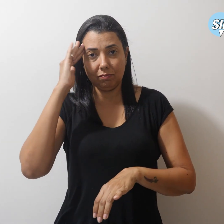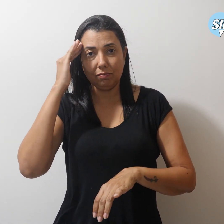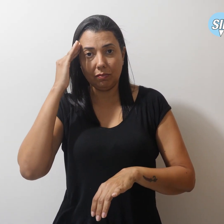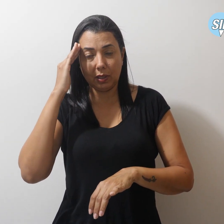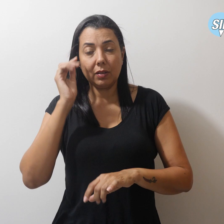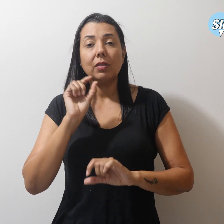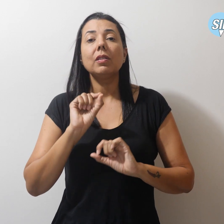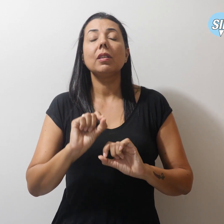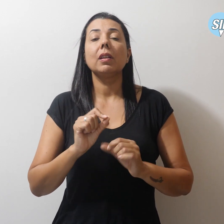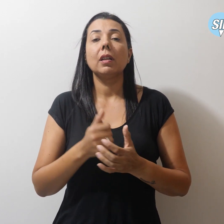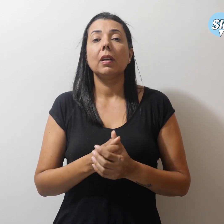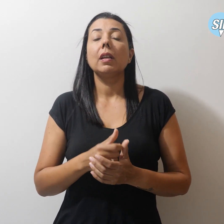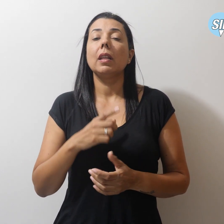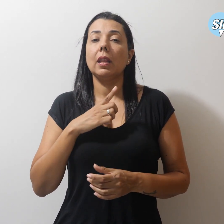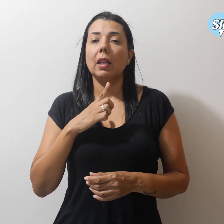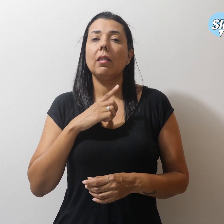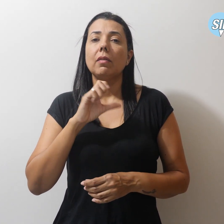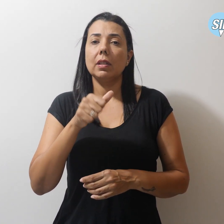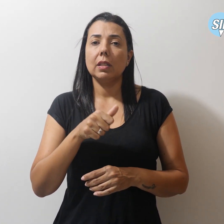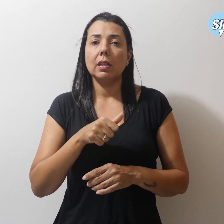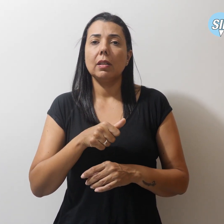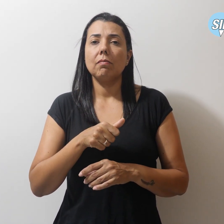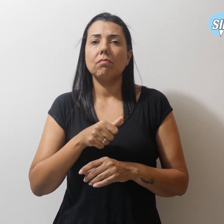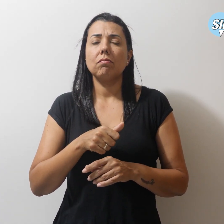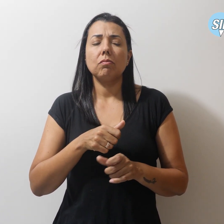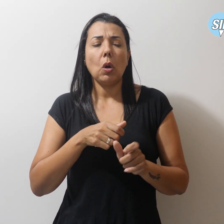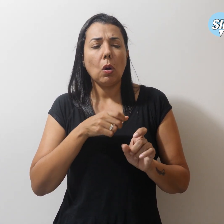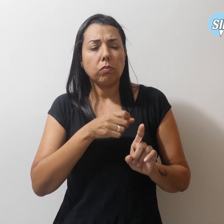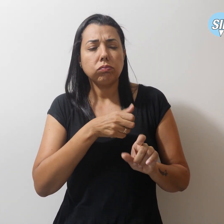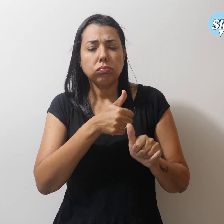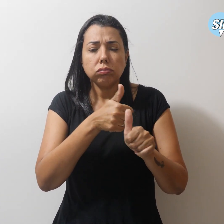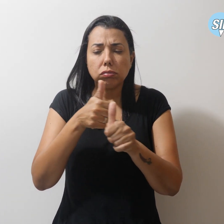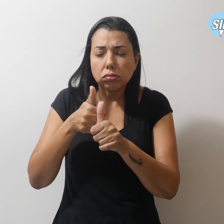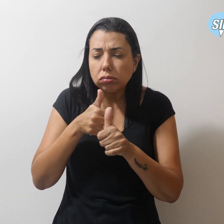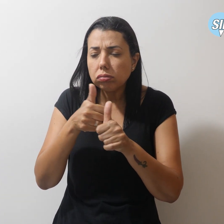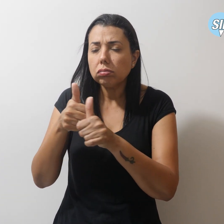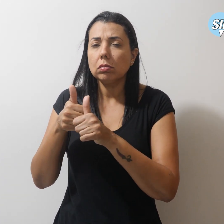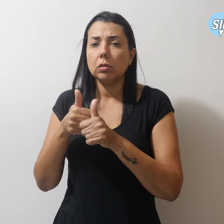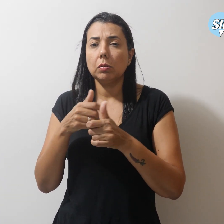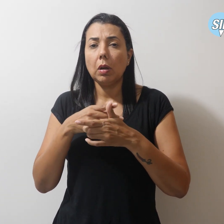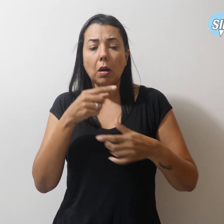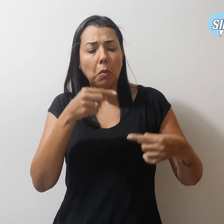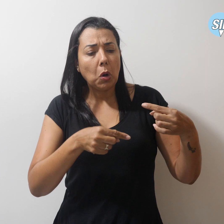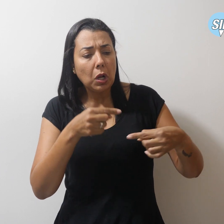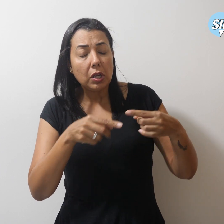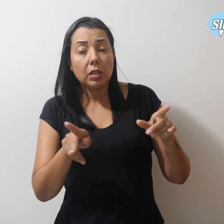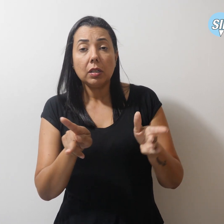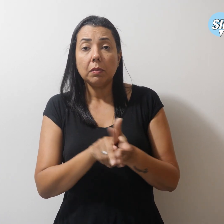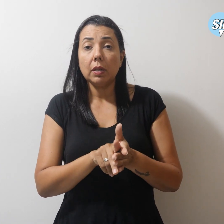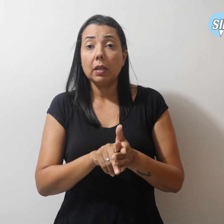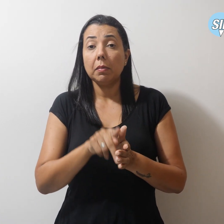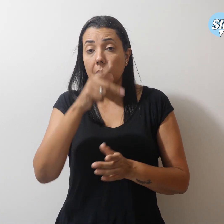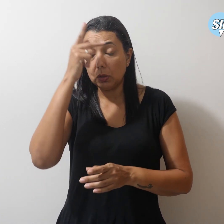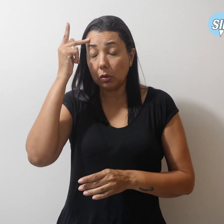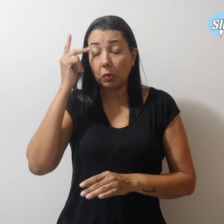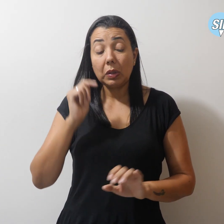que houve perseguição política e assassinatos contra militantes da esquerda durante a